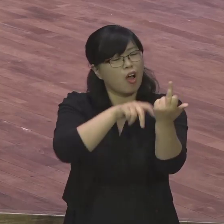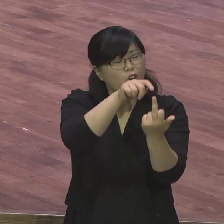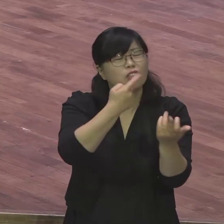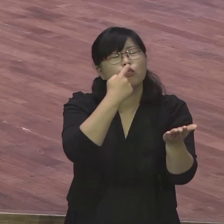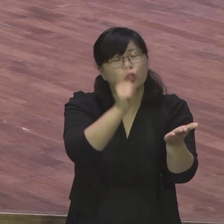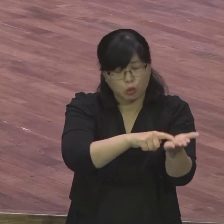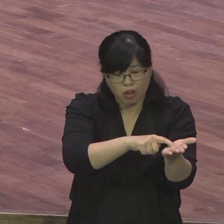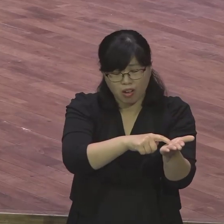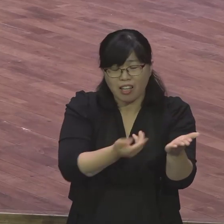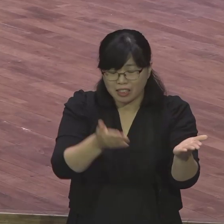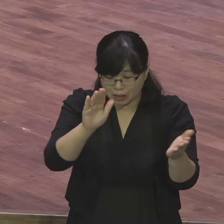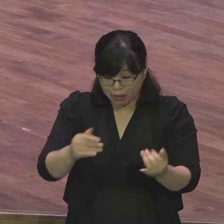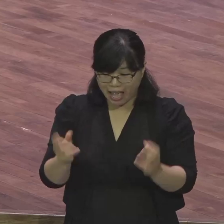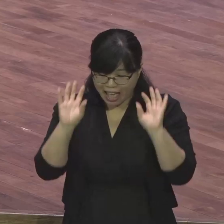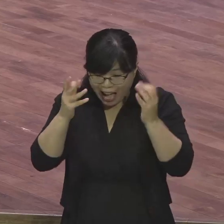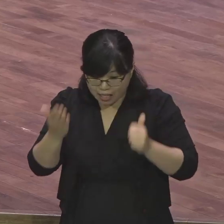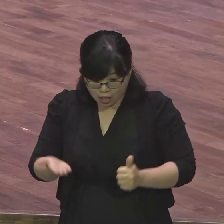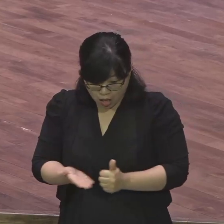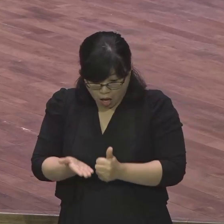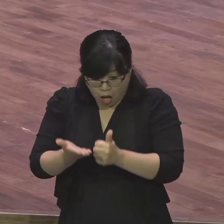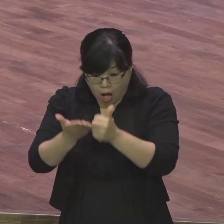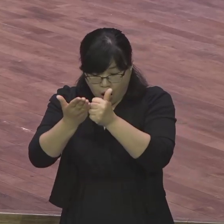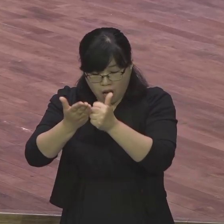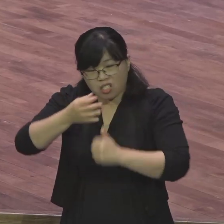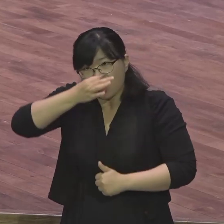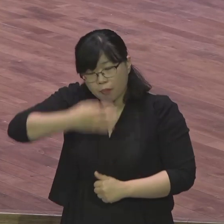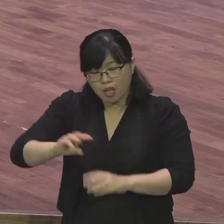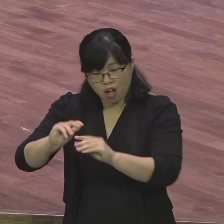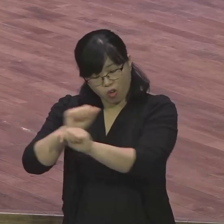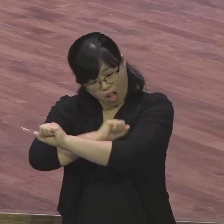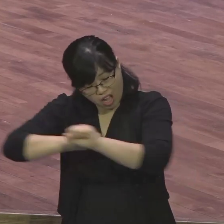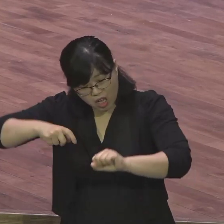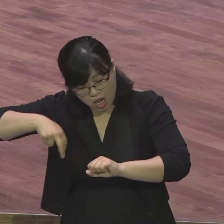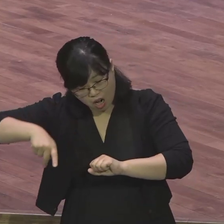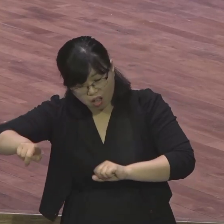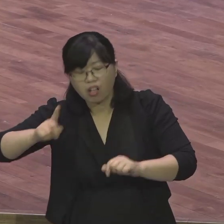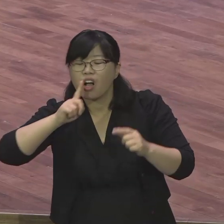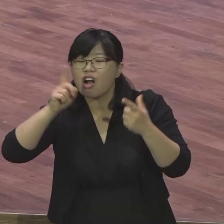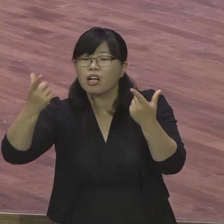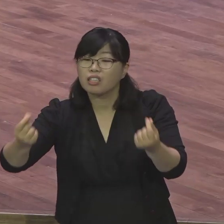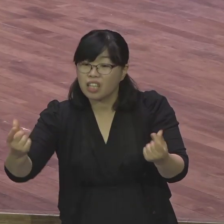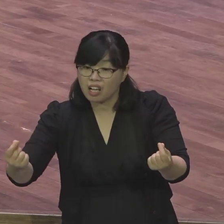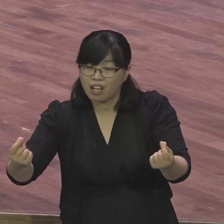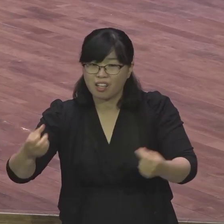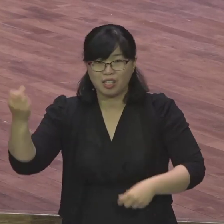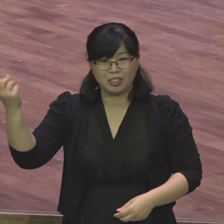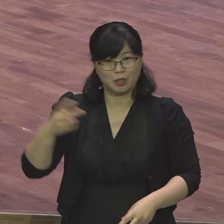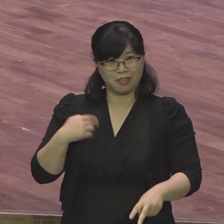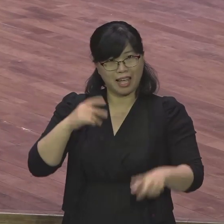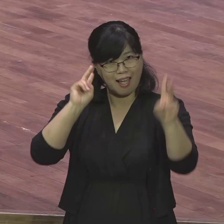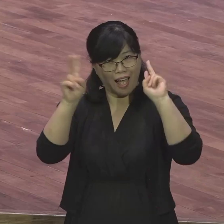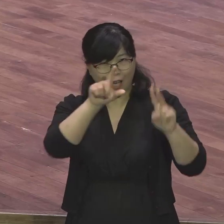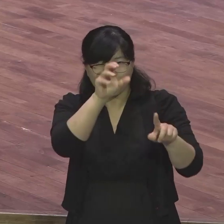직장에 들어간 것은 산에 오르는 것이다 그러나 직장 생활은 광야를 지나가는 것이다